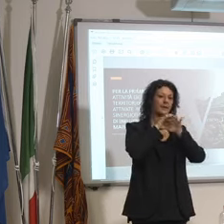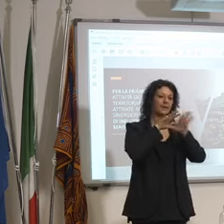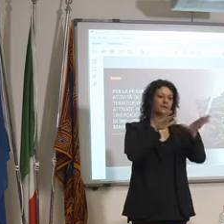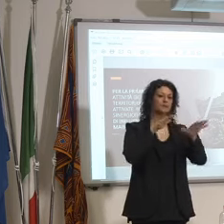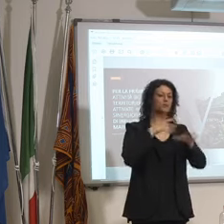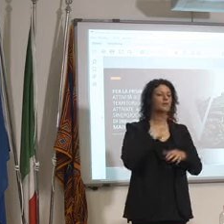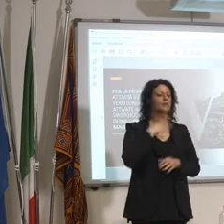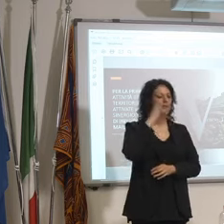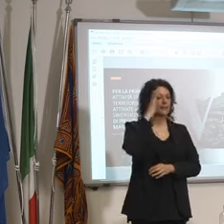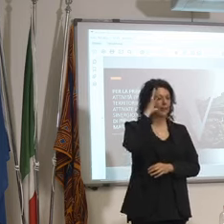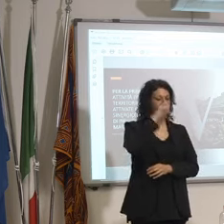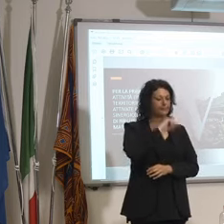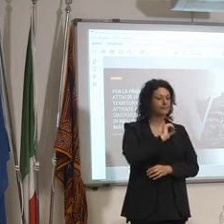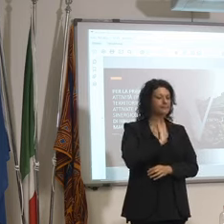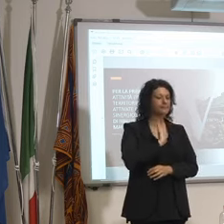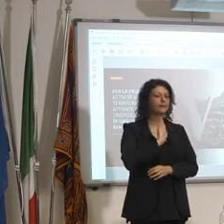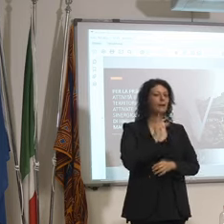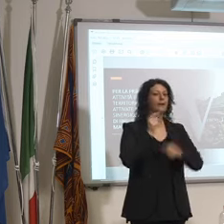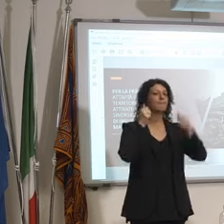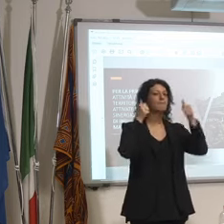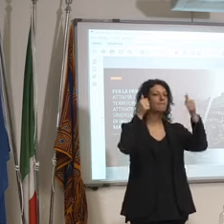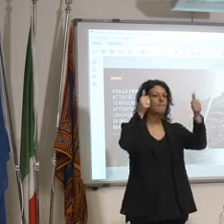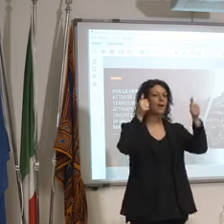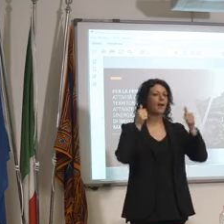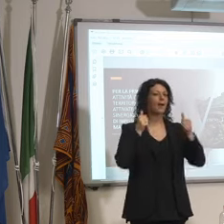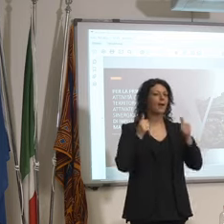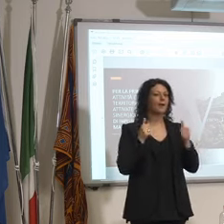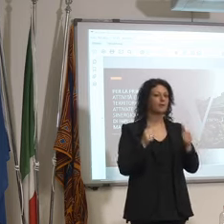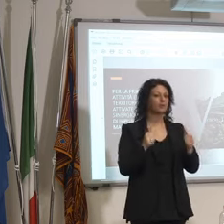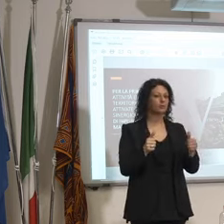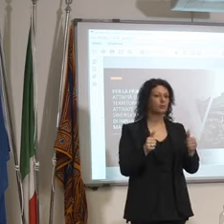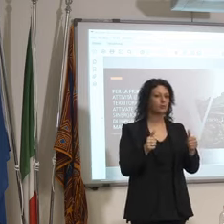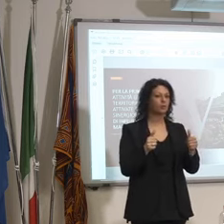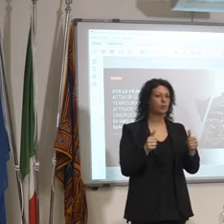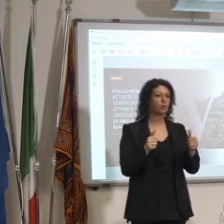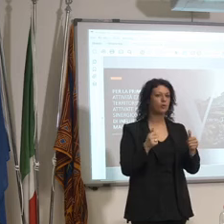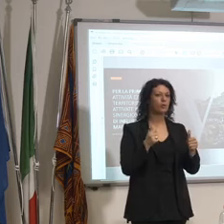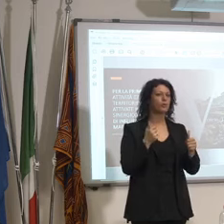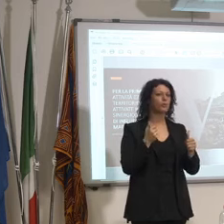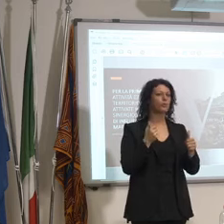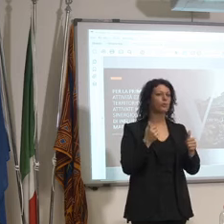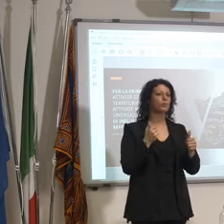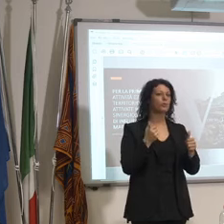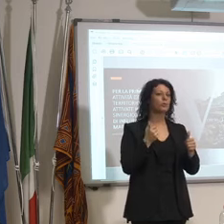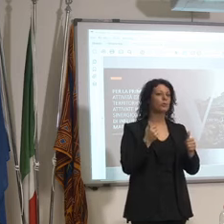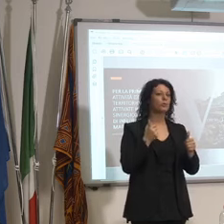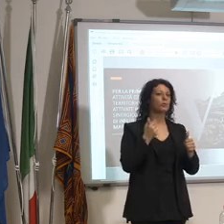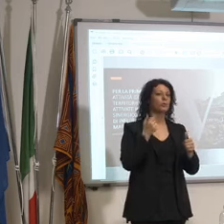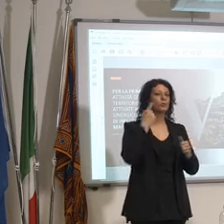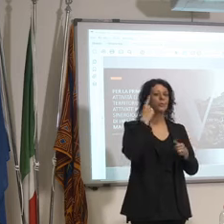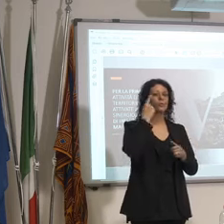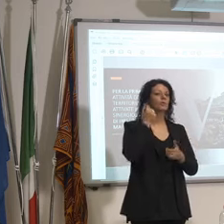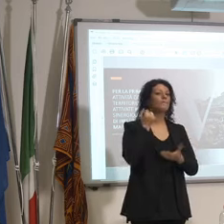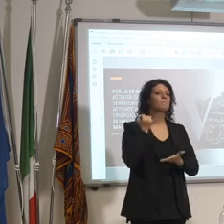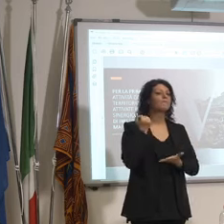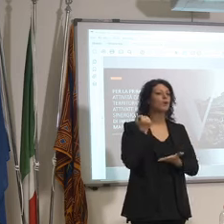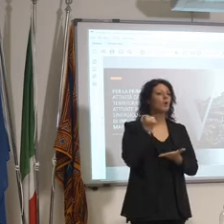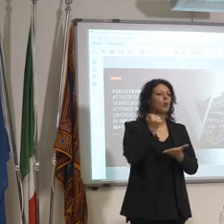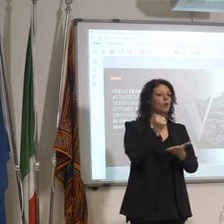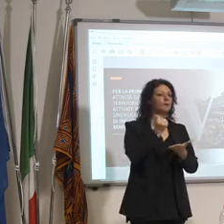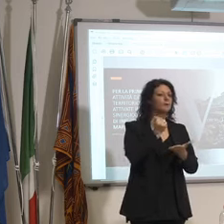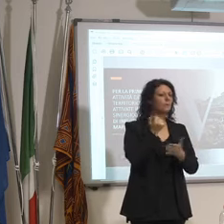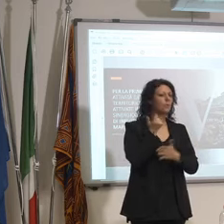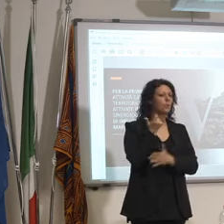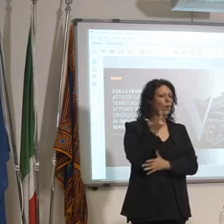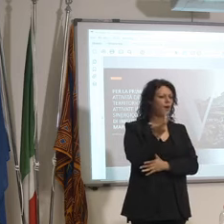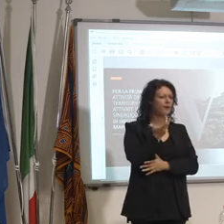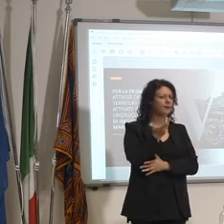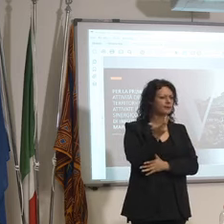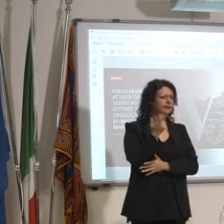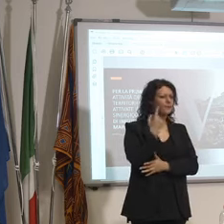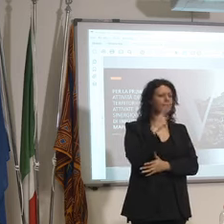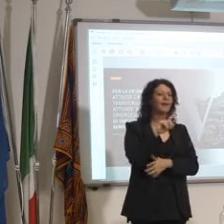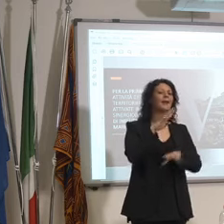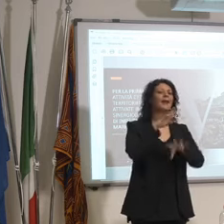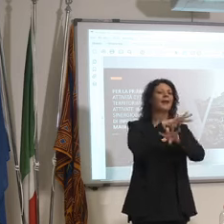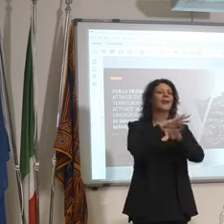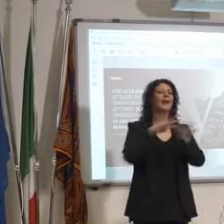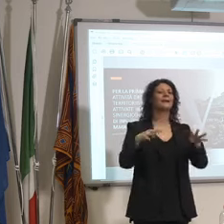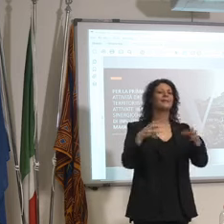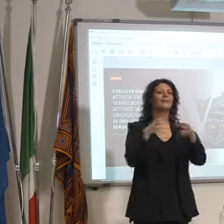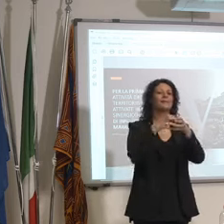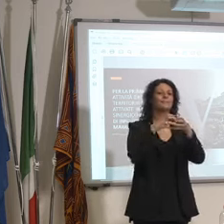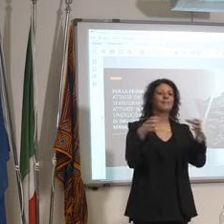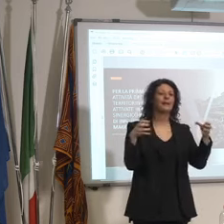messe sul bando quello di cui parlavi all'inizio cioè fondi PORFES quello per le reti di imprese e consorzi